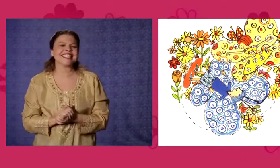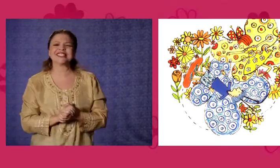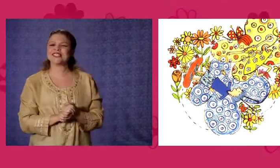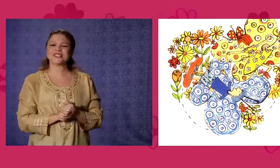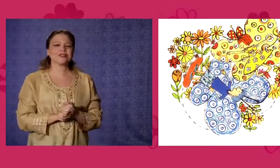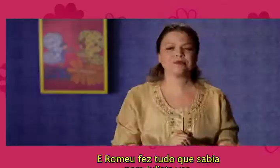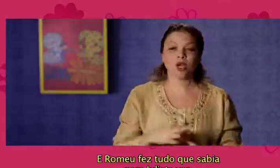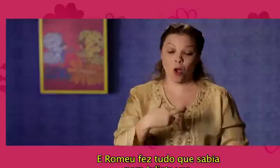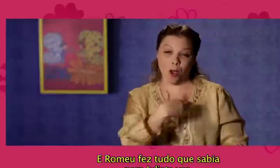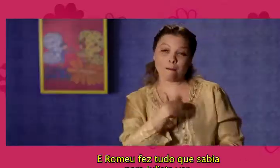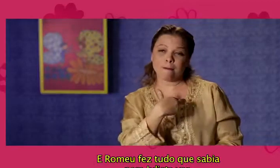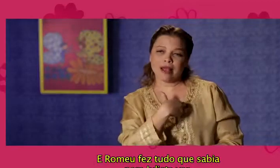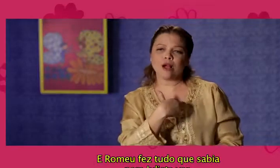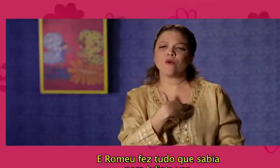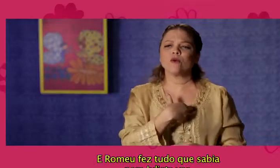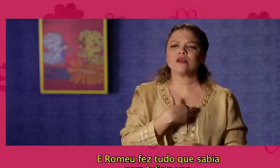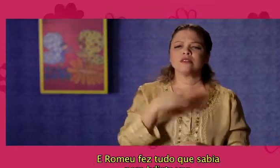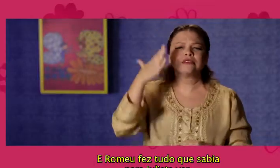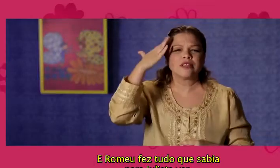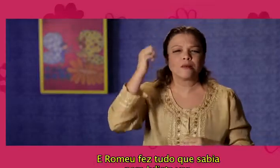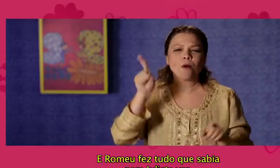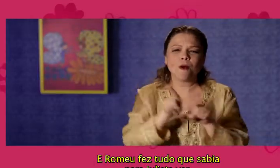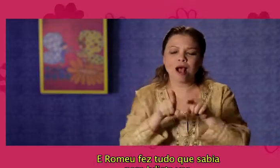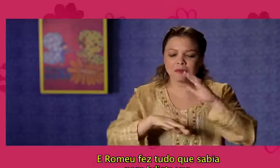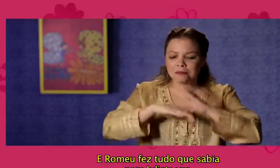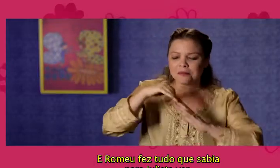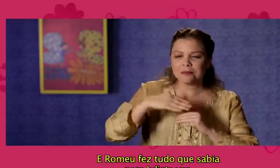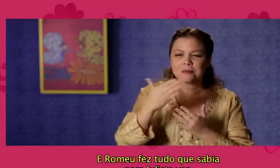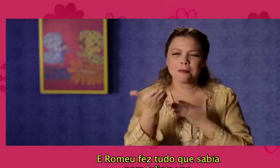E Romeu fez tudo o que sabia para Julieta ver.